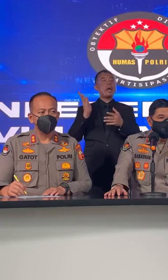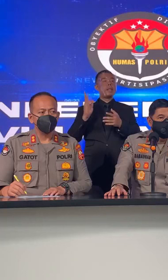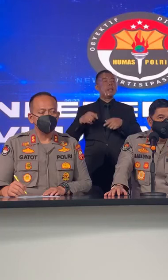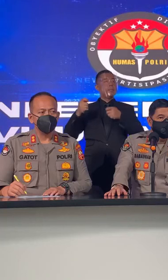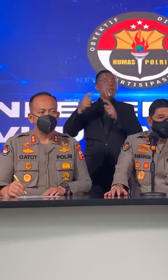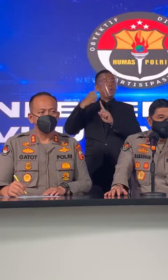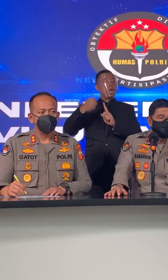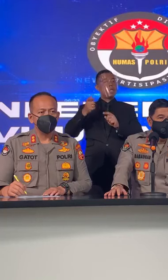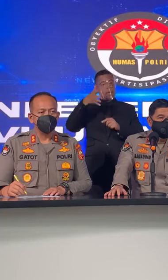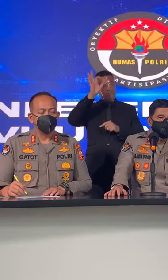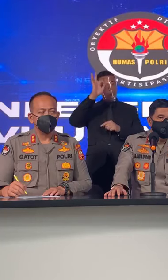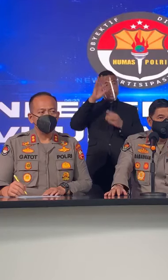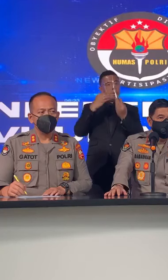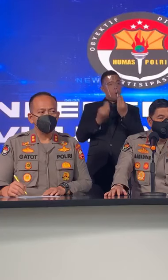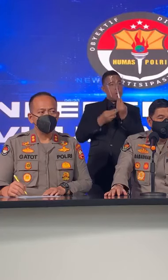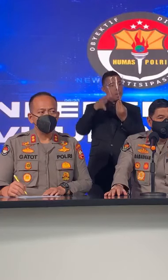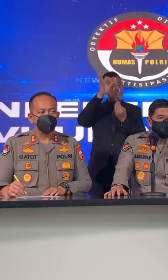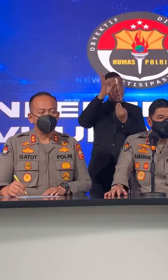Penugasan Dari Polri